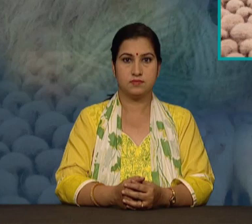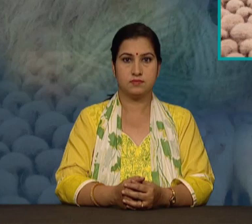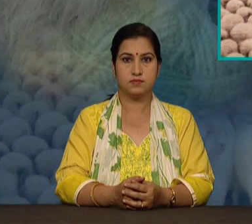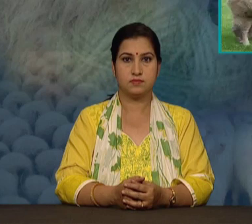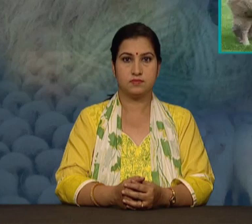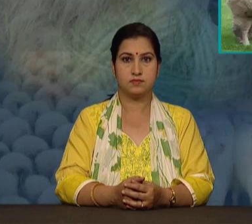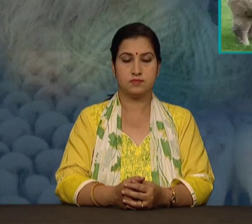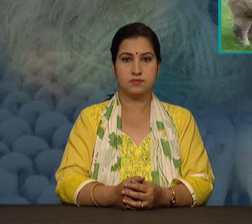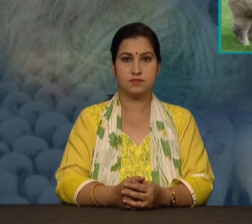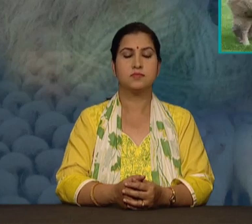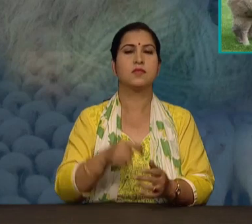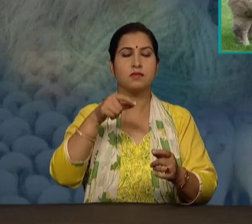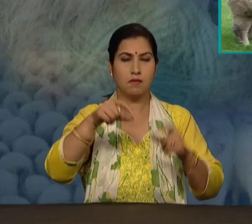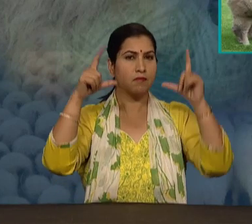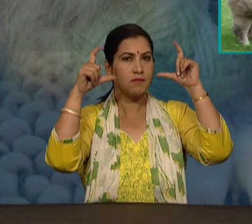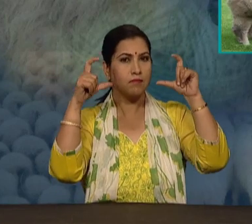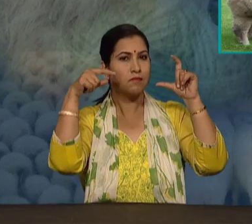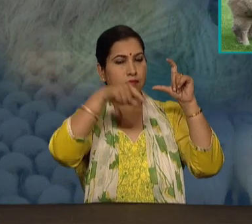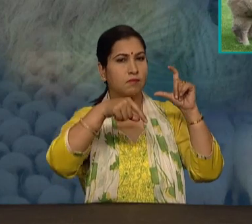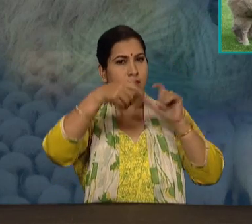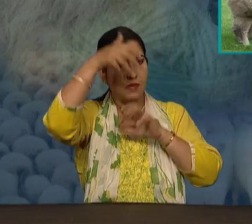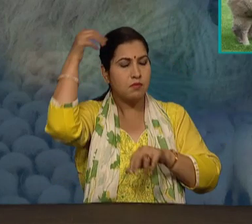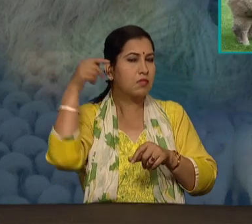अब यह चित्र के इन जानवरों के हैं?